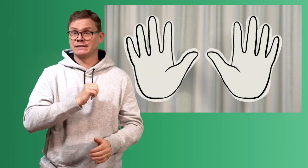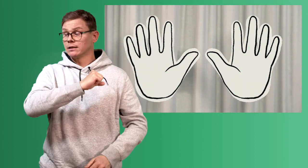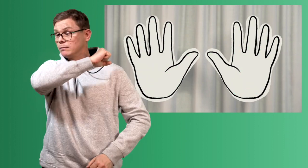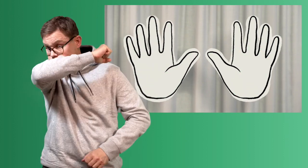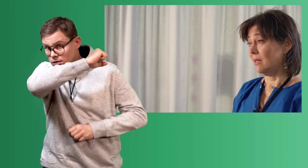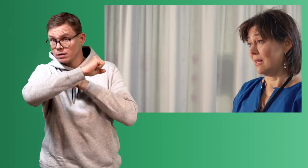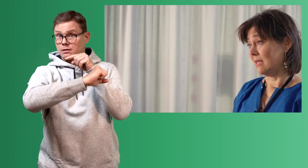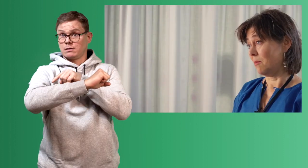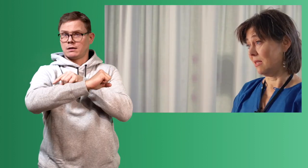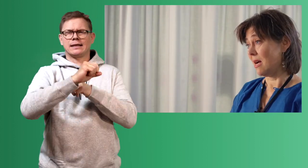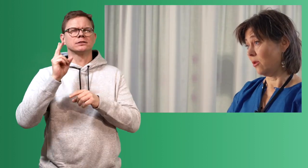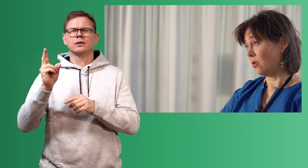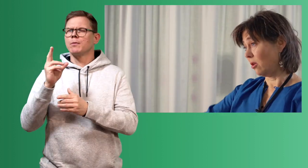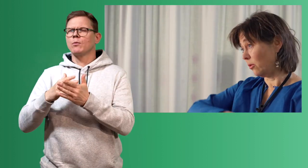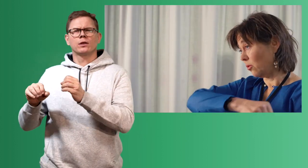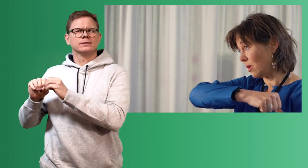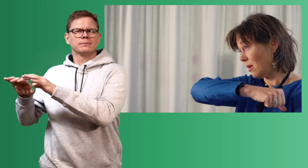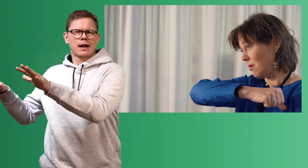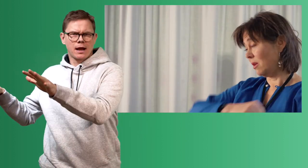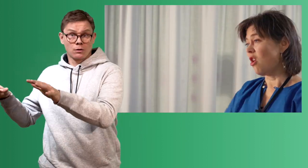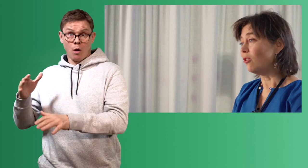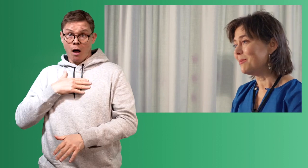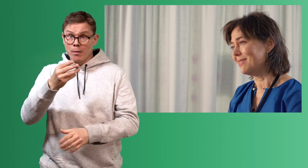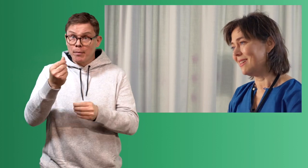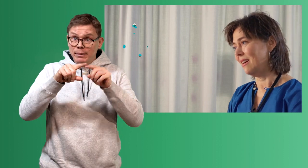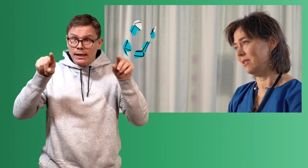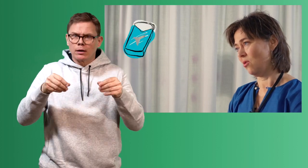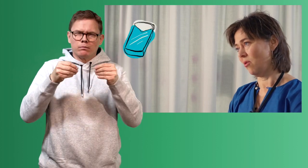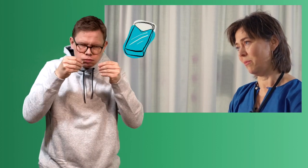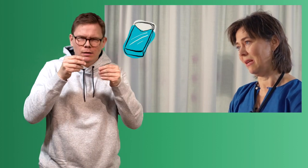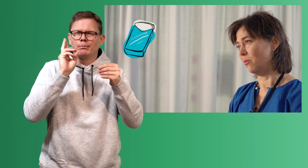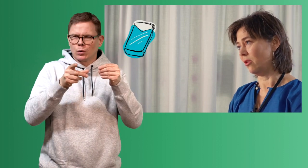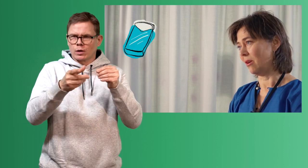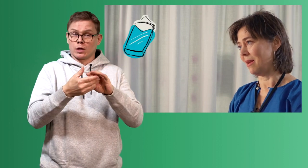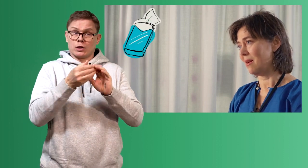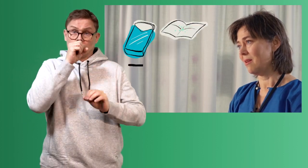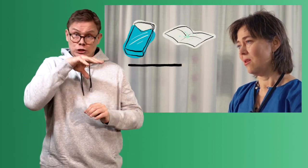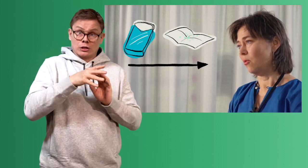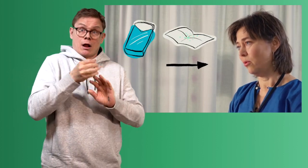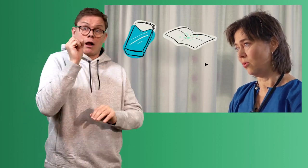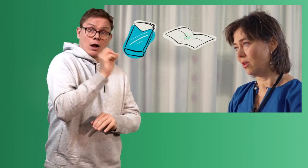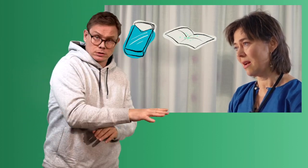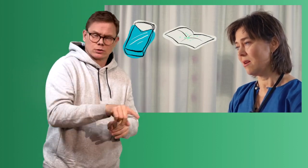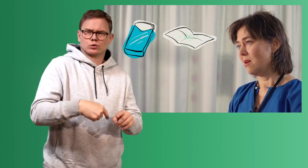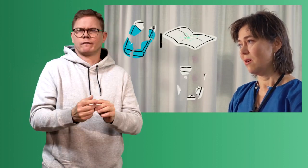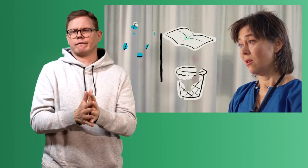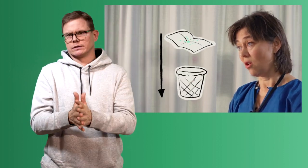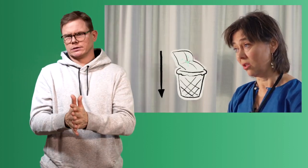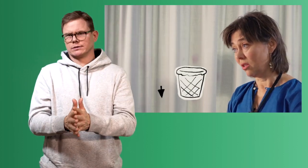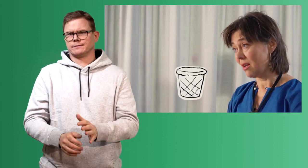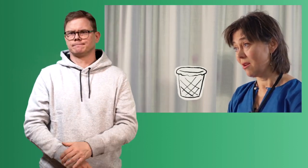så må du vaske deg veldig fort. Det neste beste er å gjøre det i albuen-trukken. Men det aller beste er hvis du har papirlommetrøklet med deg, bruker det,